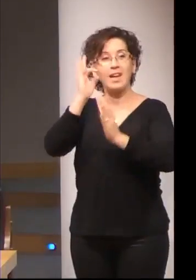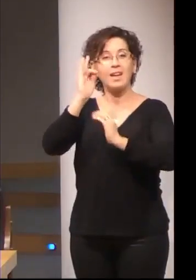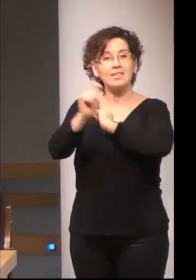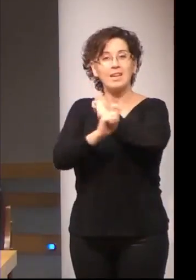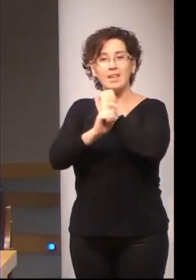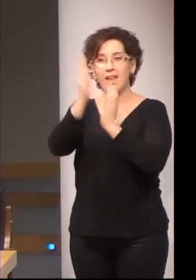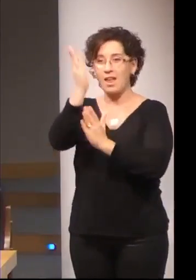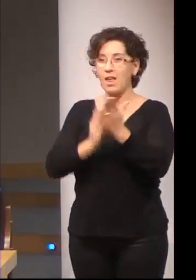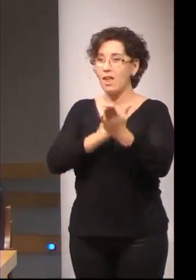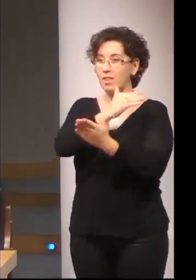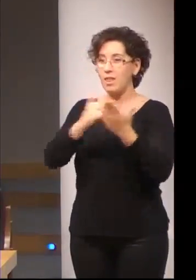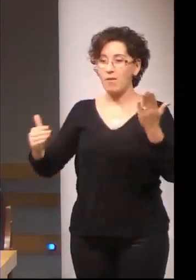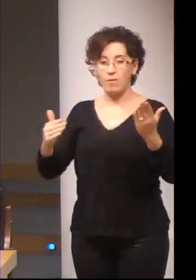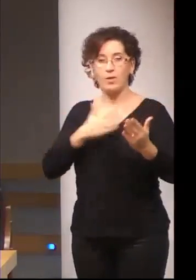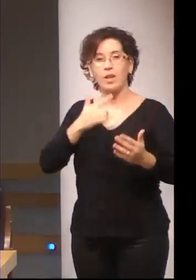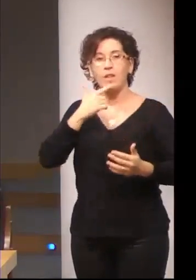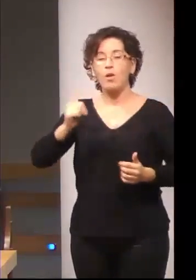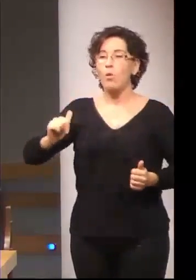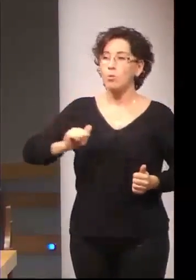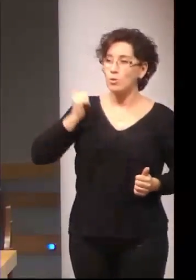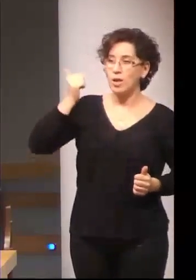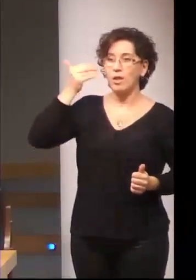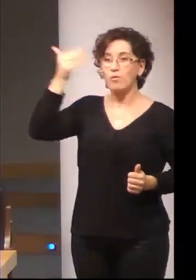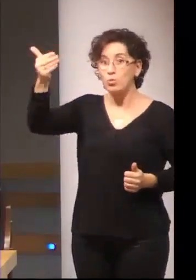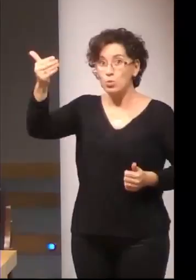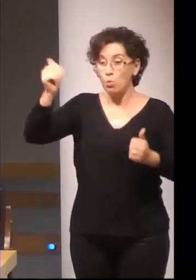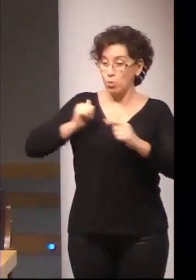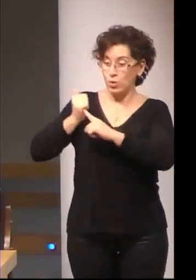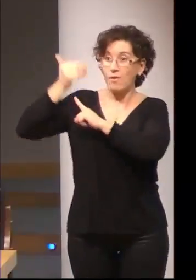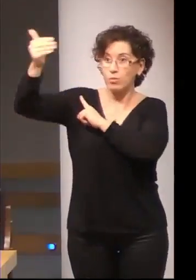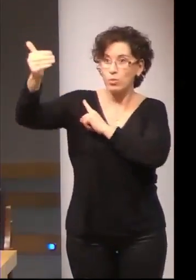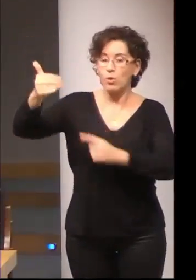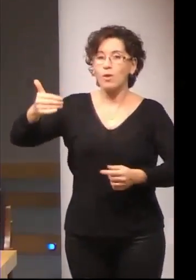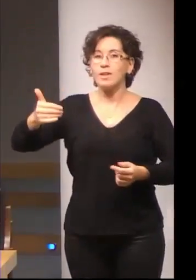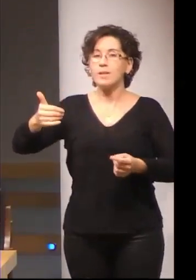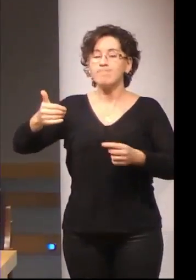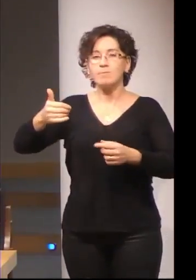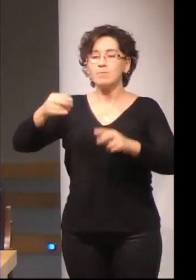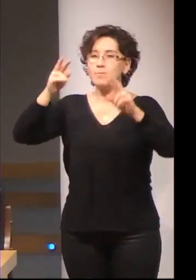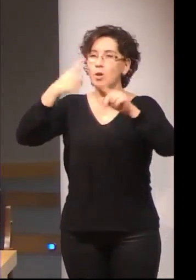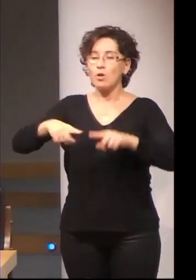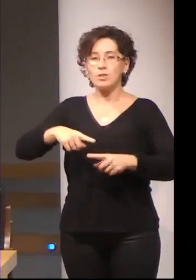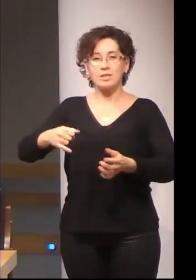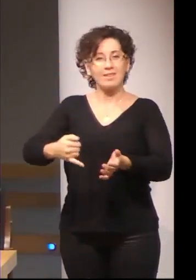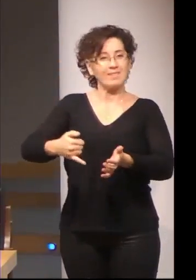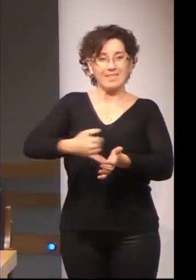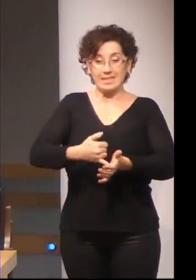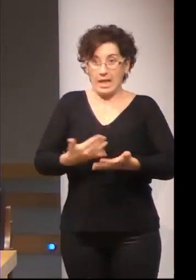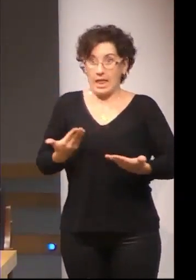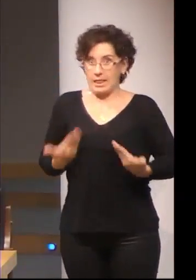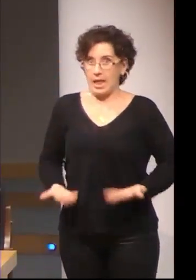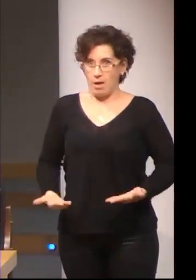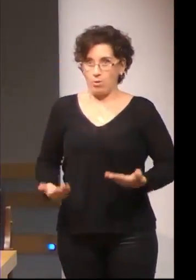oportunidades de futuro y debilidades del presente y ahí es donde me gustaría pues que esto sirviera para